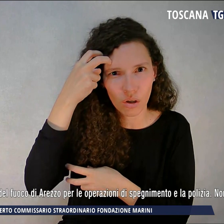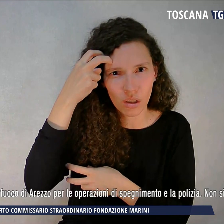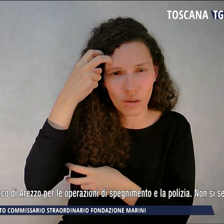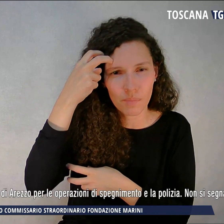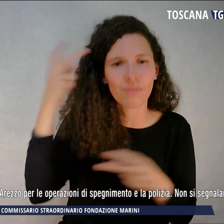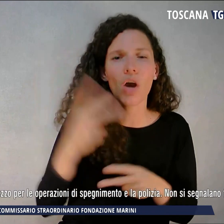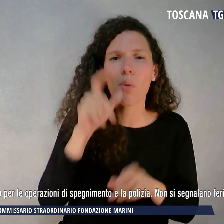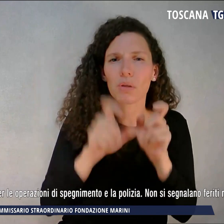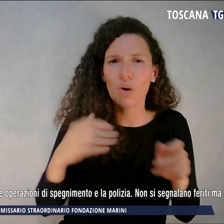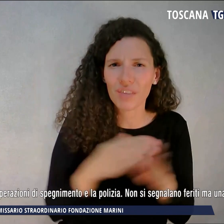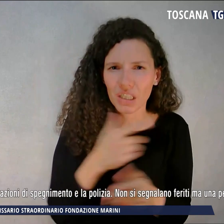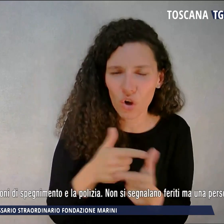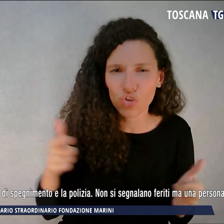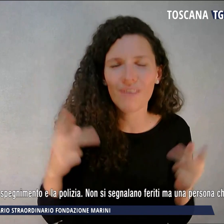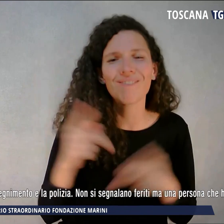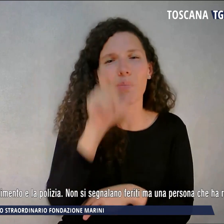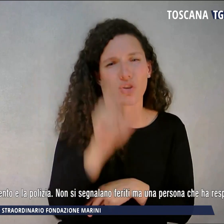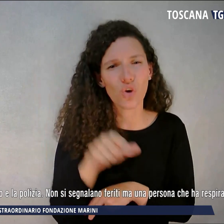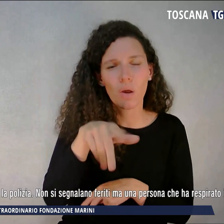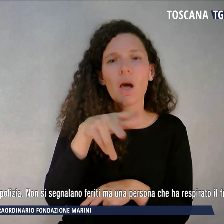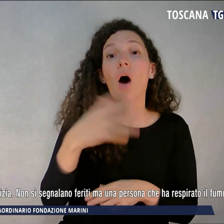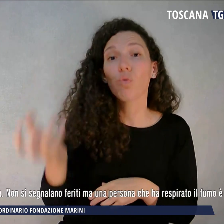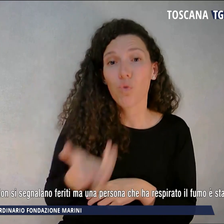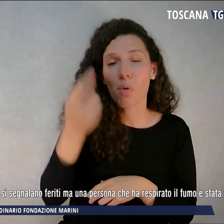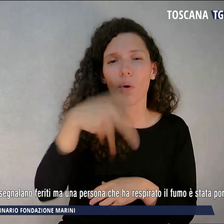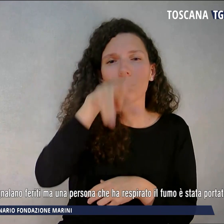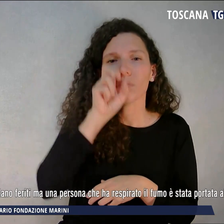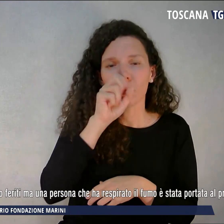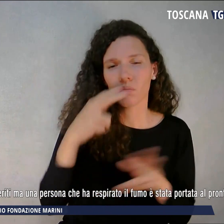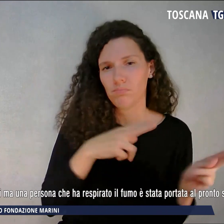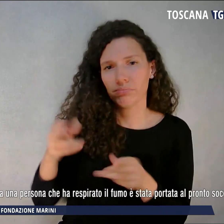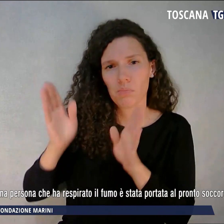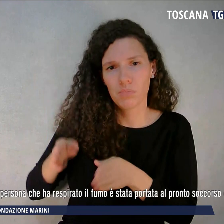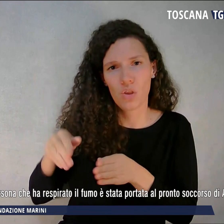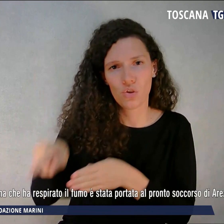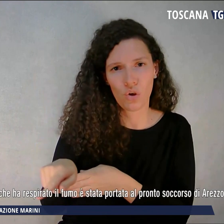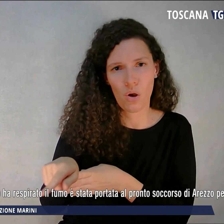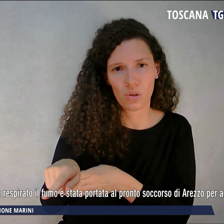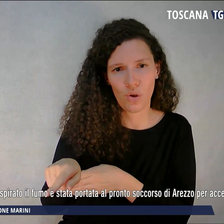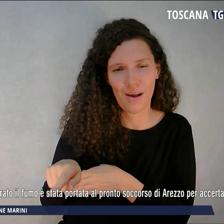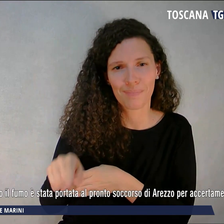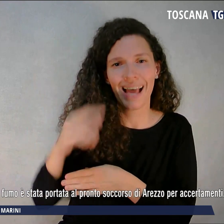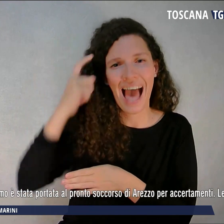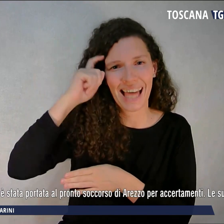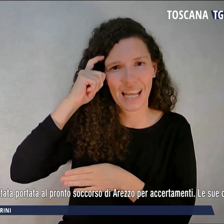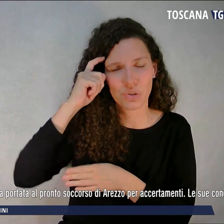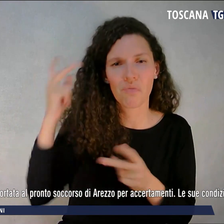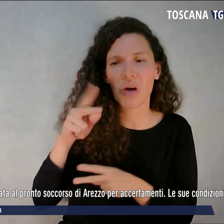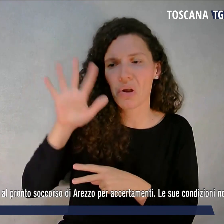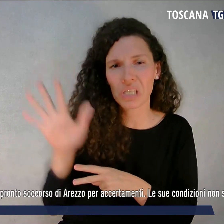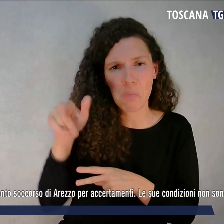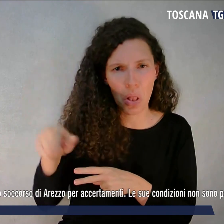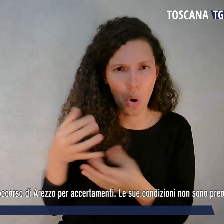che ha respirato il fumo è stata portata al pronto soccorso di Arezzo per accertamenti, le sue condizioni non sono però preoccupanti.